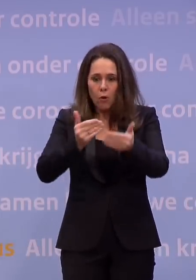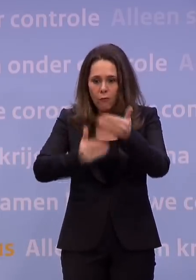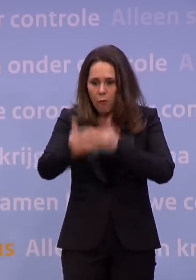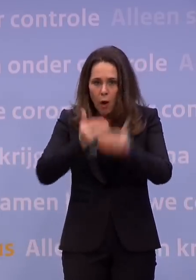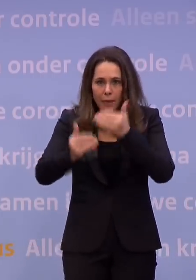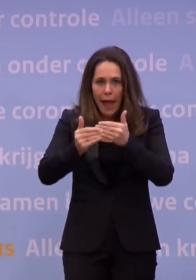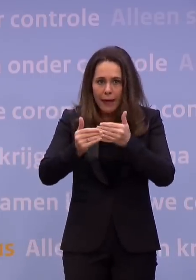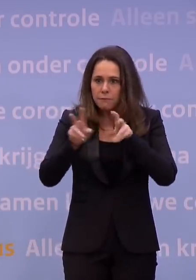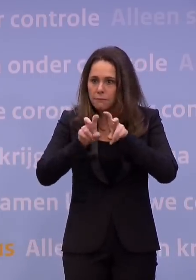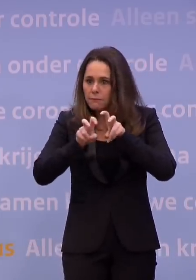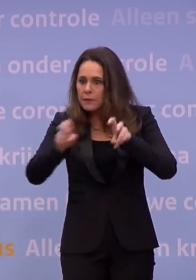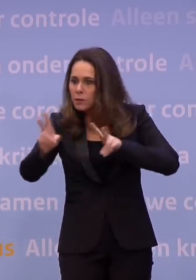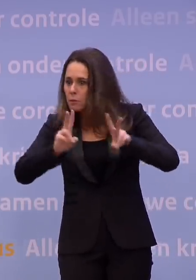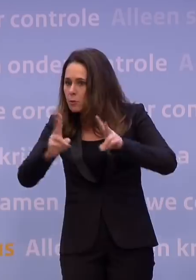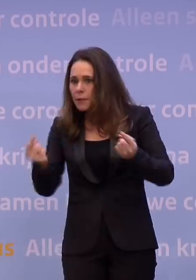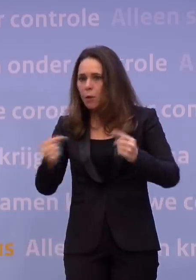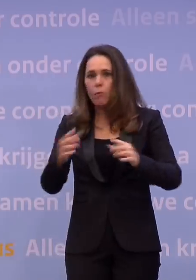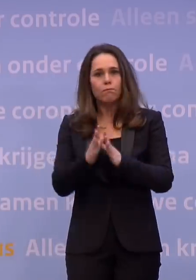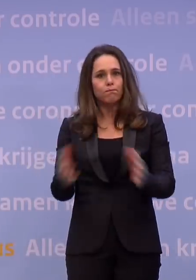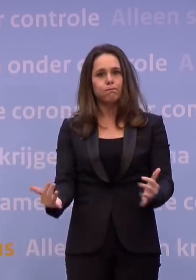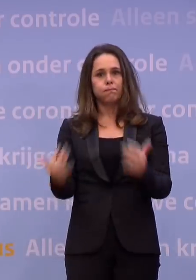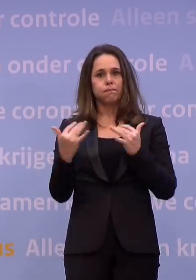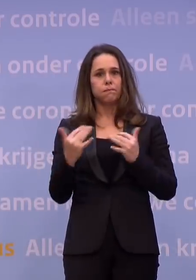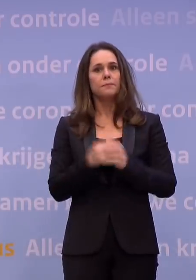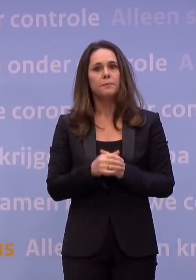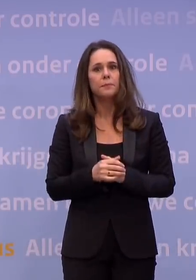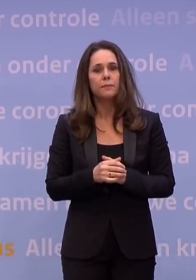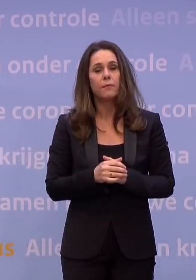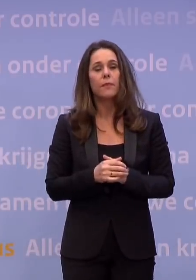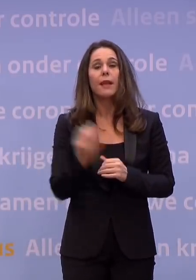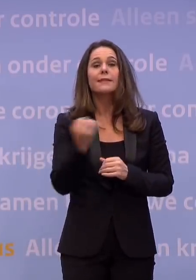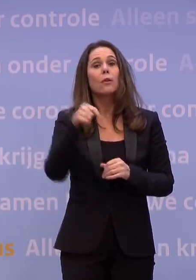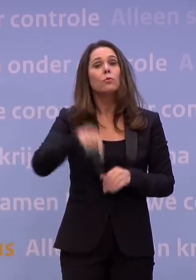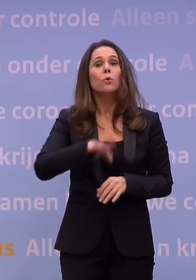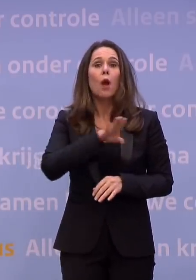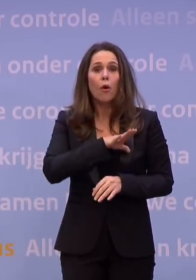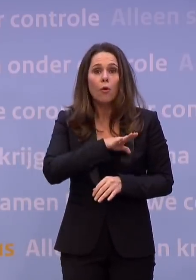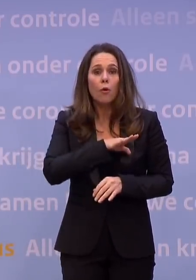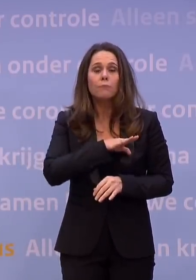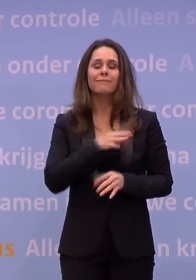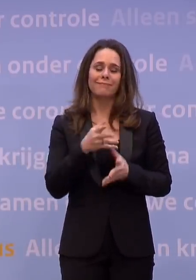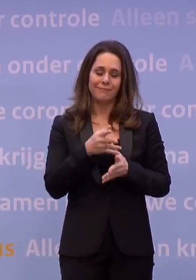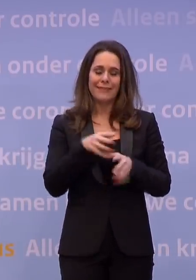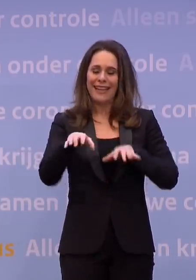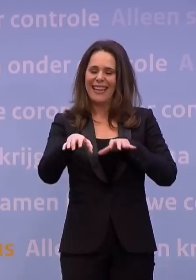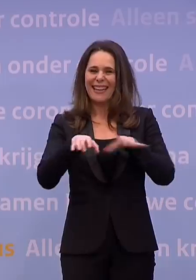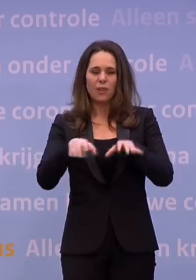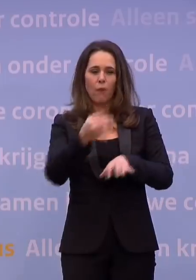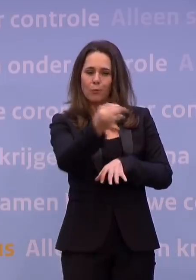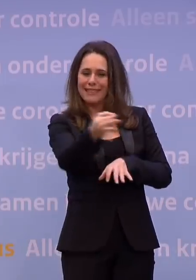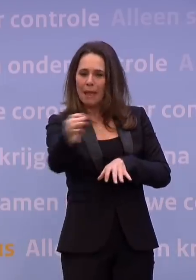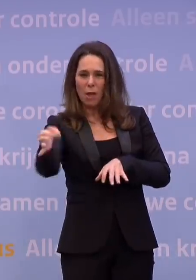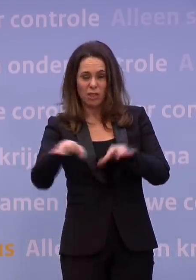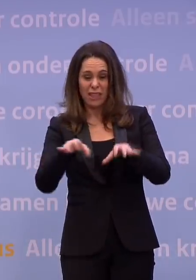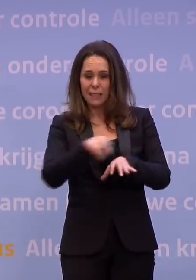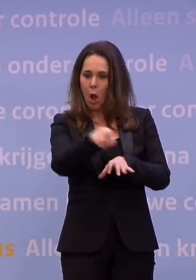op ons afkomt. Vandaar dat we vandaag ook komen met een vliegverbod vanaf een aantal risicovolle bestemmingen. Met een